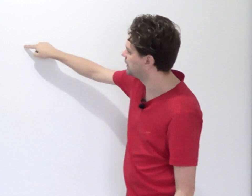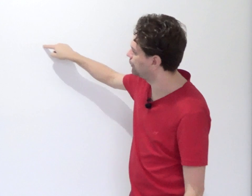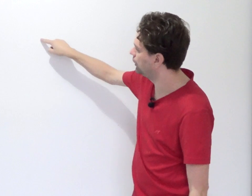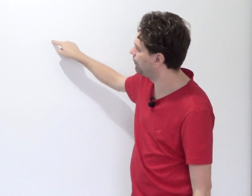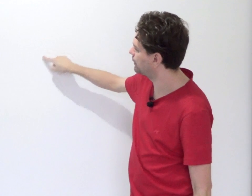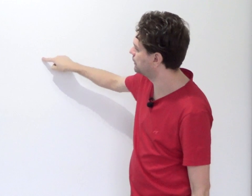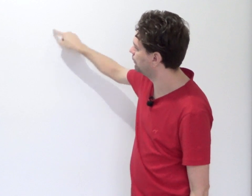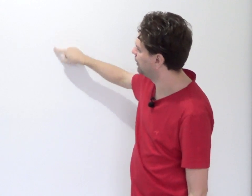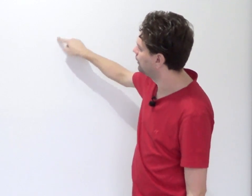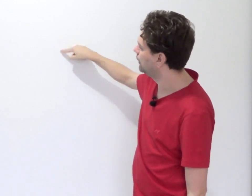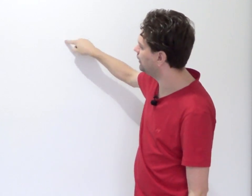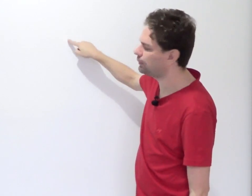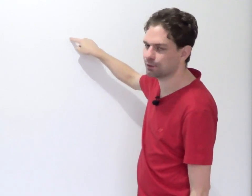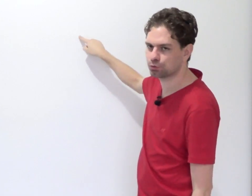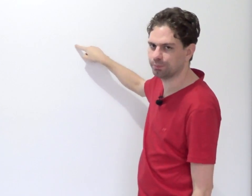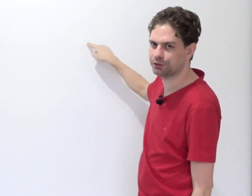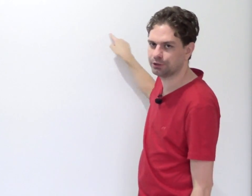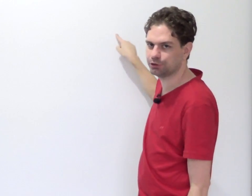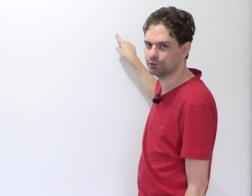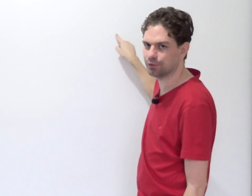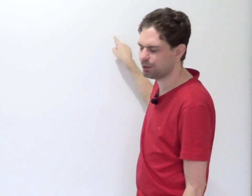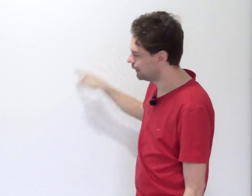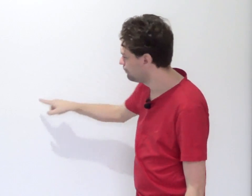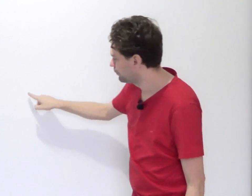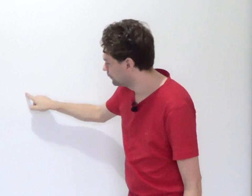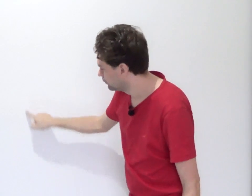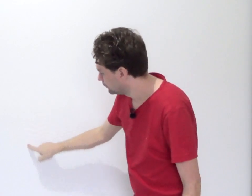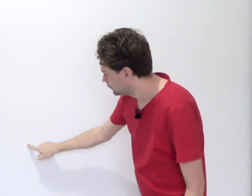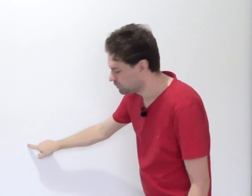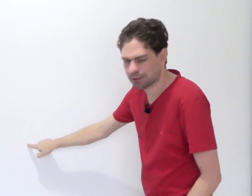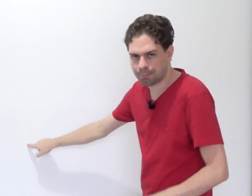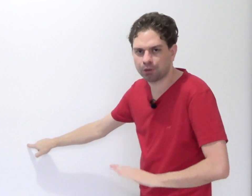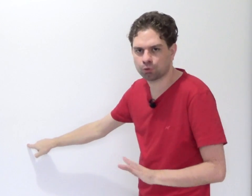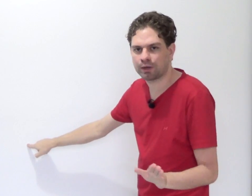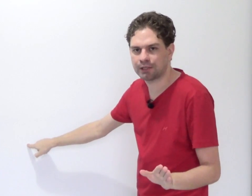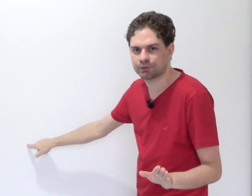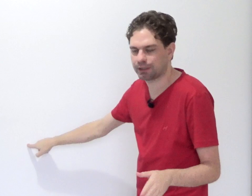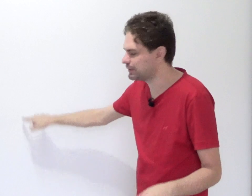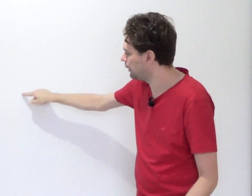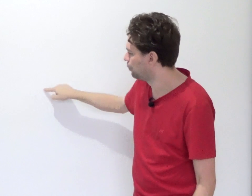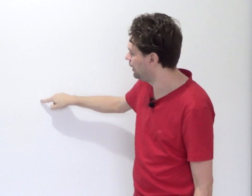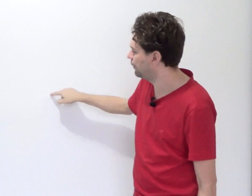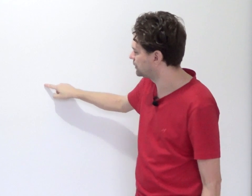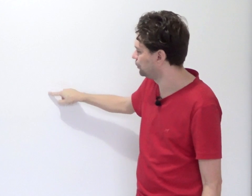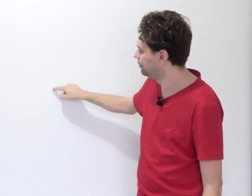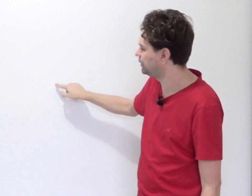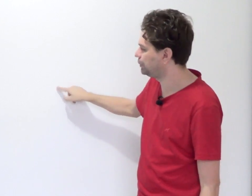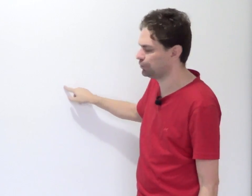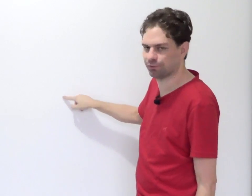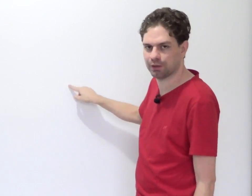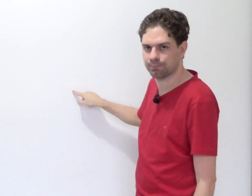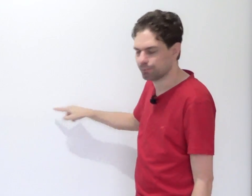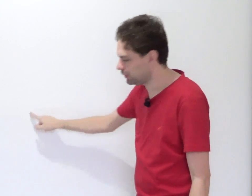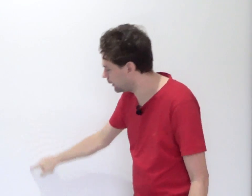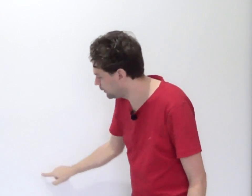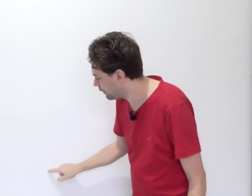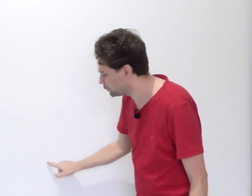setinha pra cima, intersubjetiva. Já até pode colocar, se você quiser, no meio, assim, objetiva. E aqui embaixo,